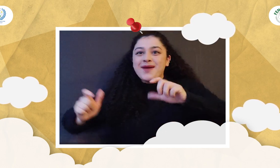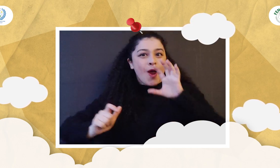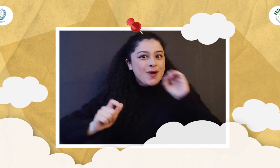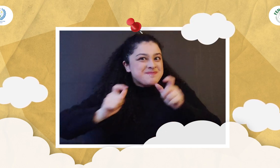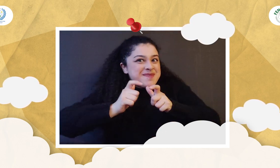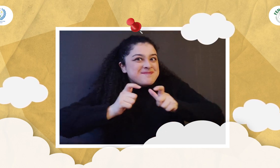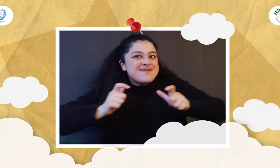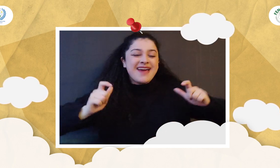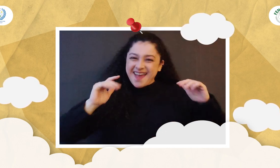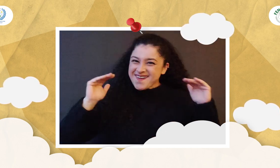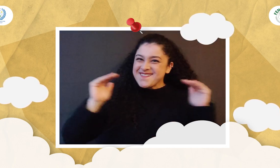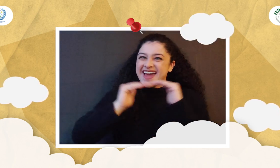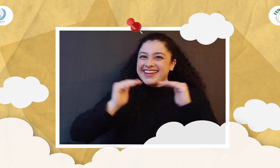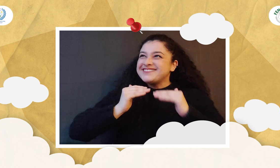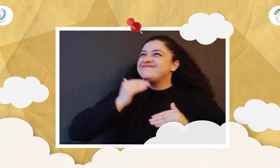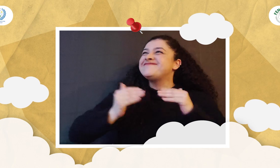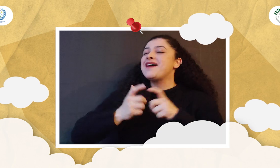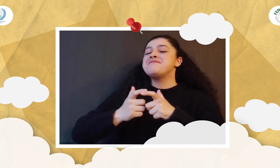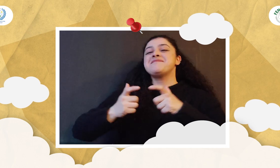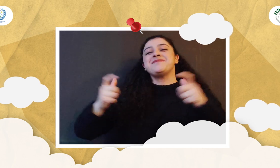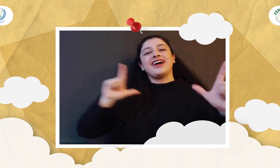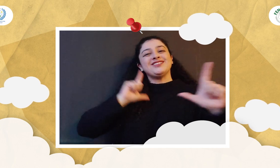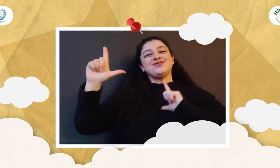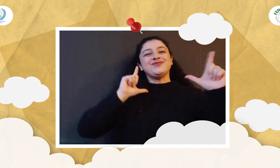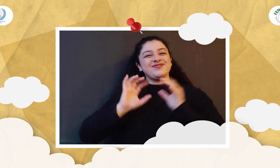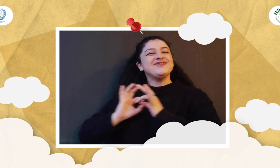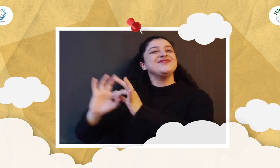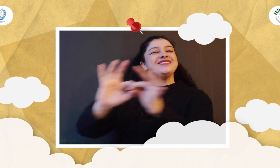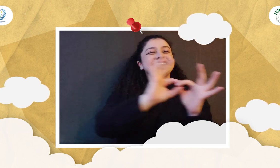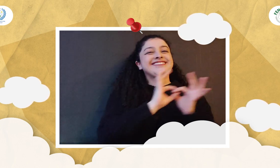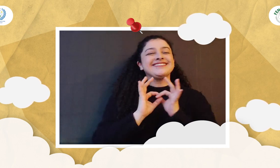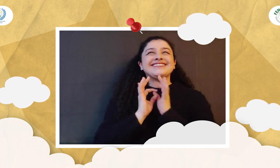luchemos y exista equidad, lucha y unión.